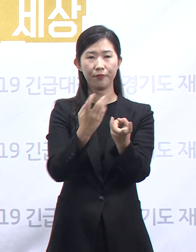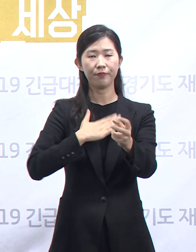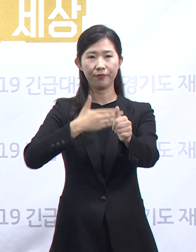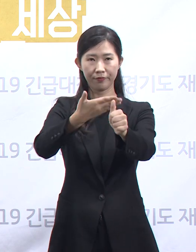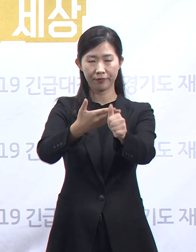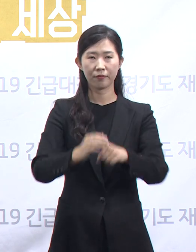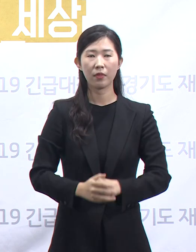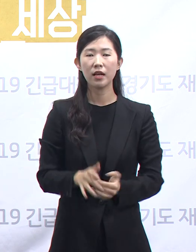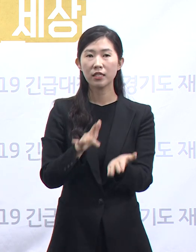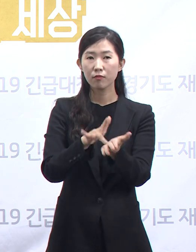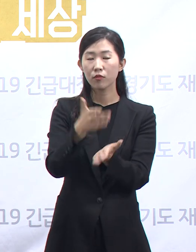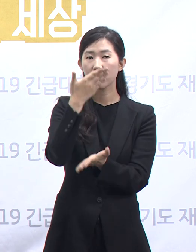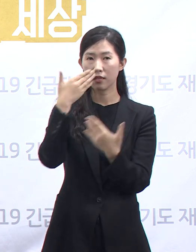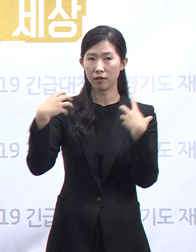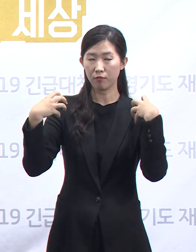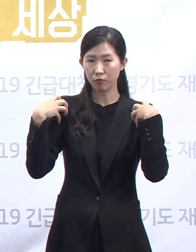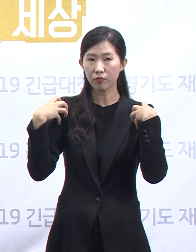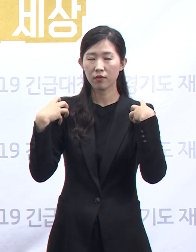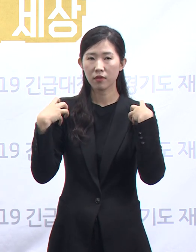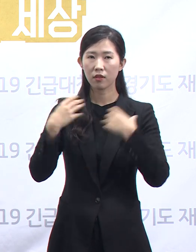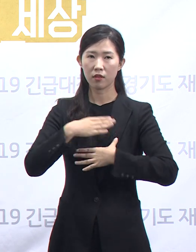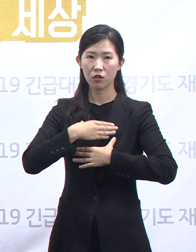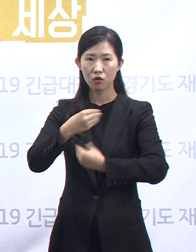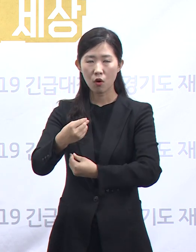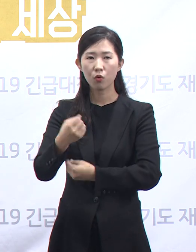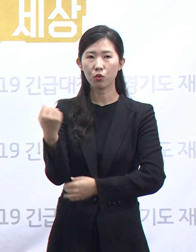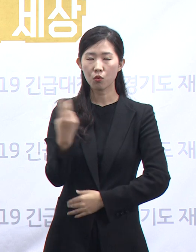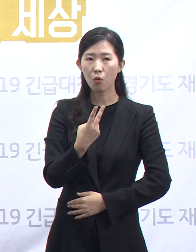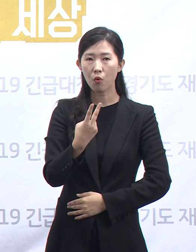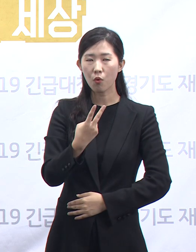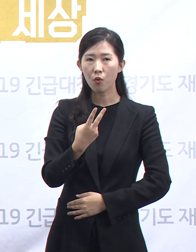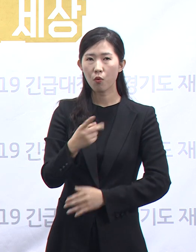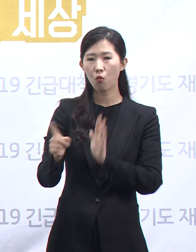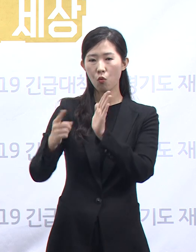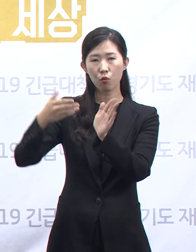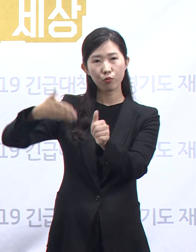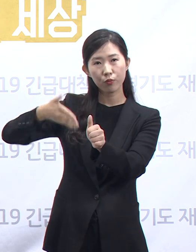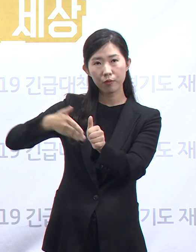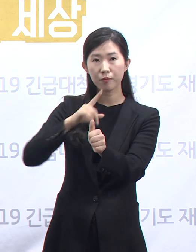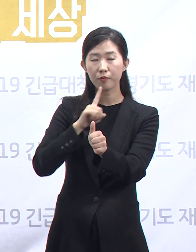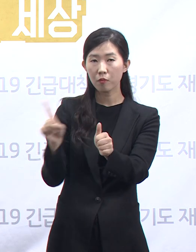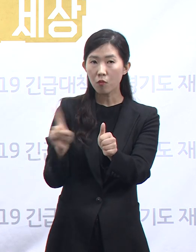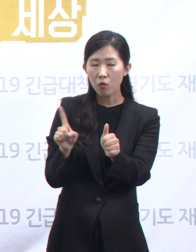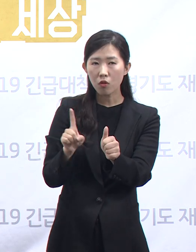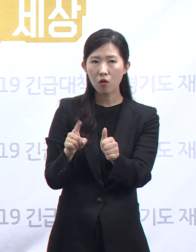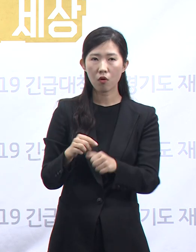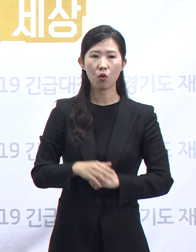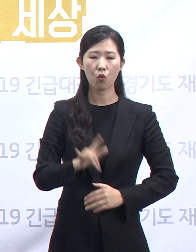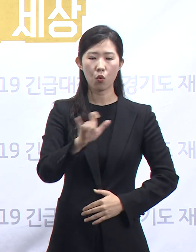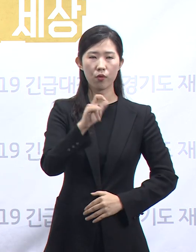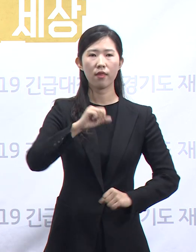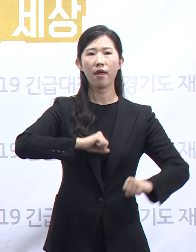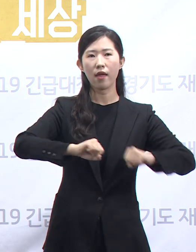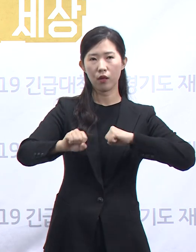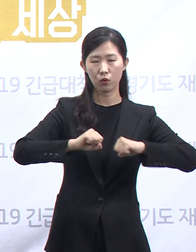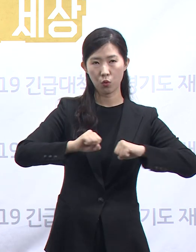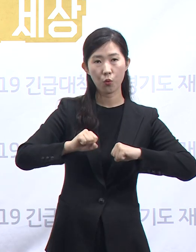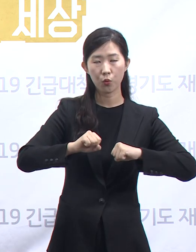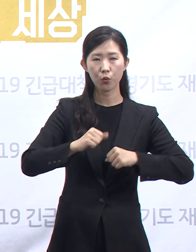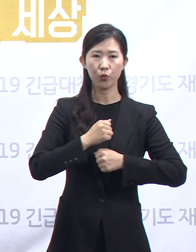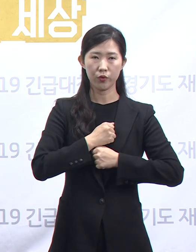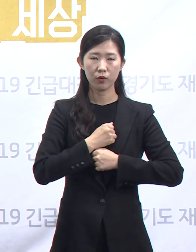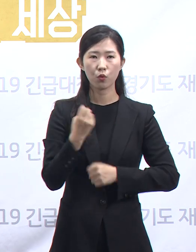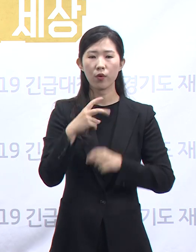식품의약품안전처와 질병관리본부 권고에 따르면 코로나19 예방을 위해서는 코로나19 행동수칙 준수, 개인